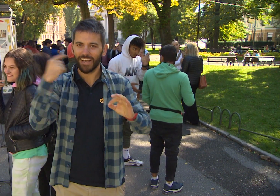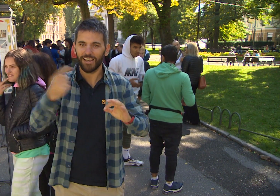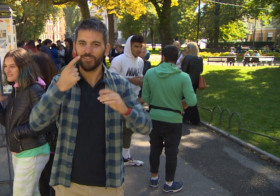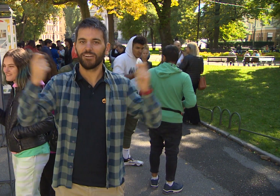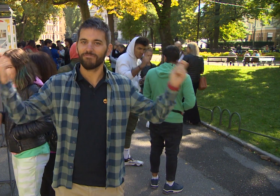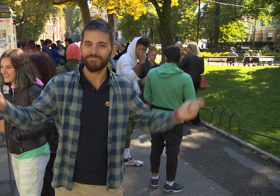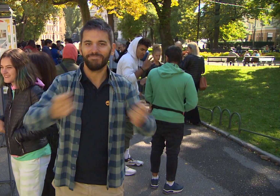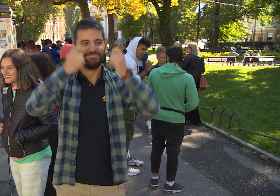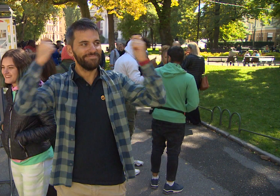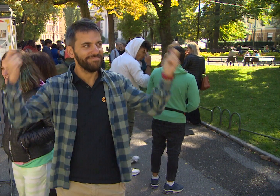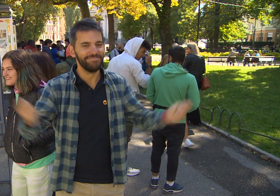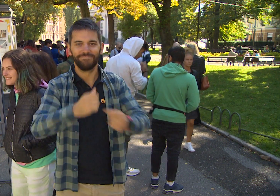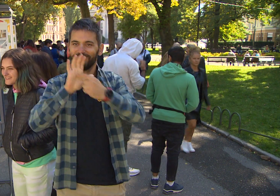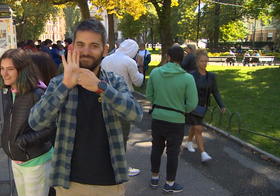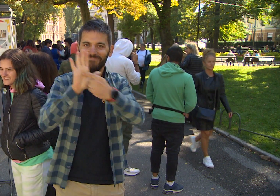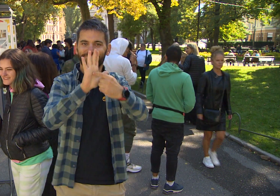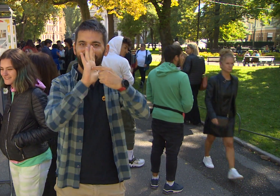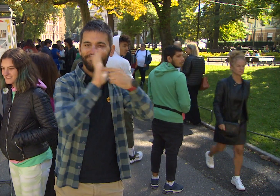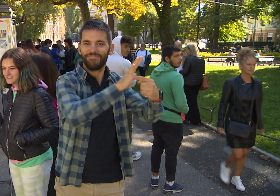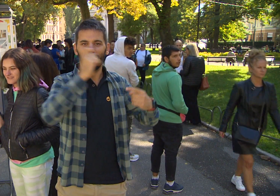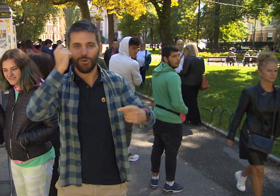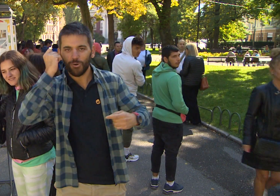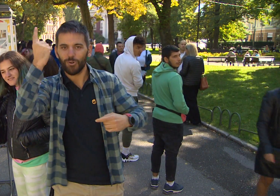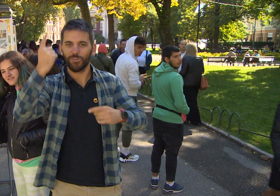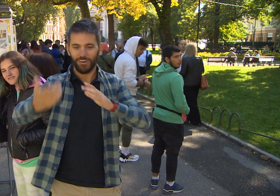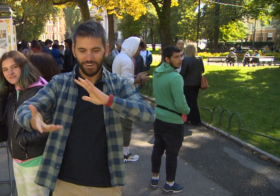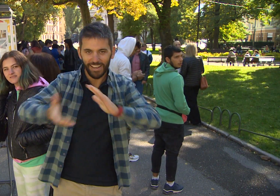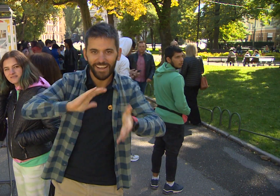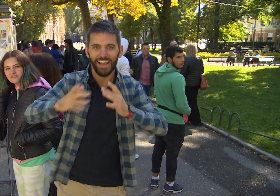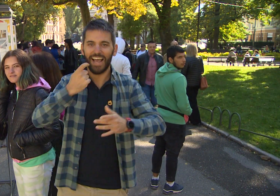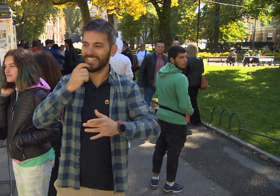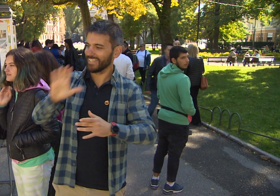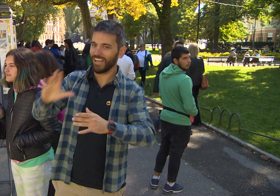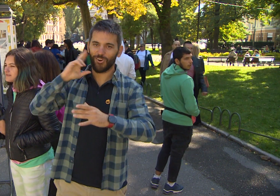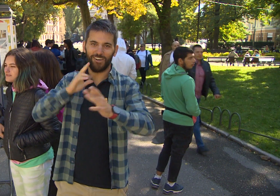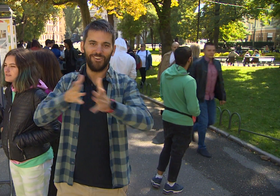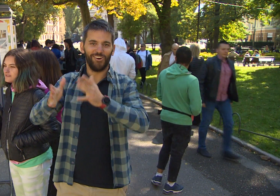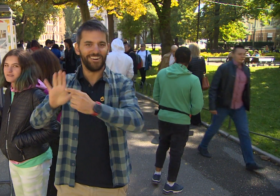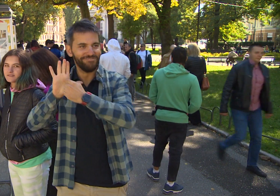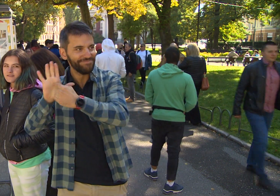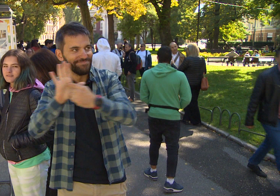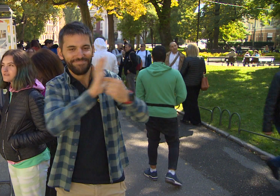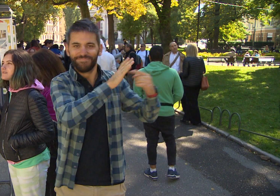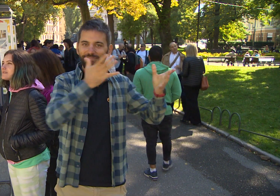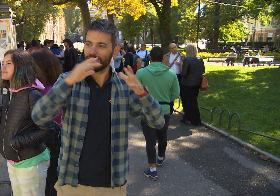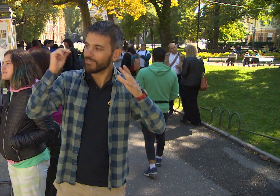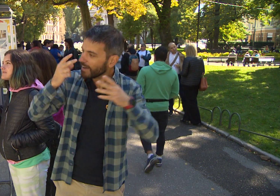септември, всяка година се организират различни събития, с които да се покаже жестовият език и култура на глухите хора,